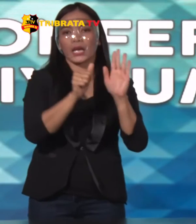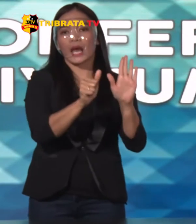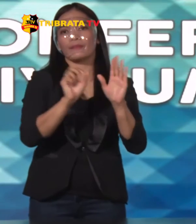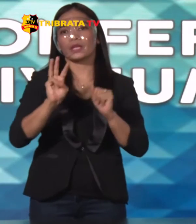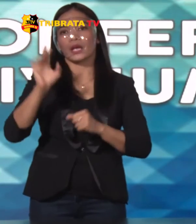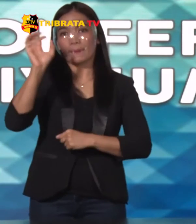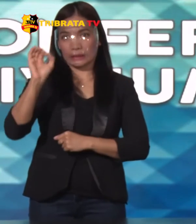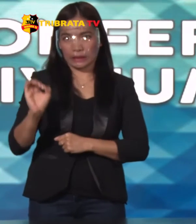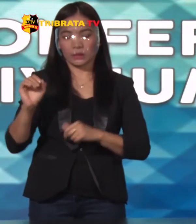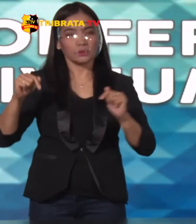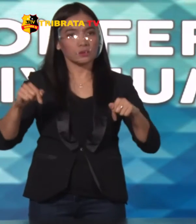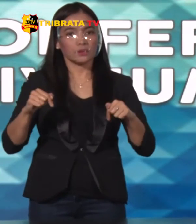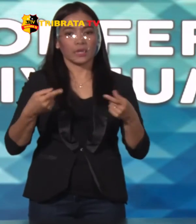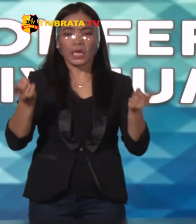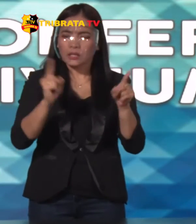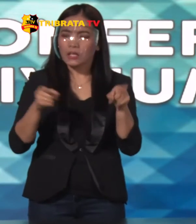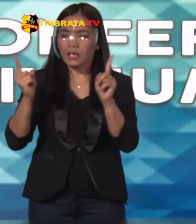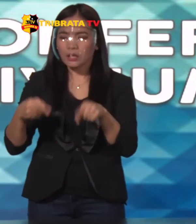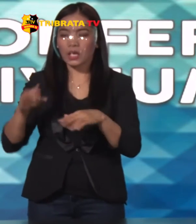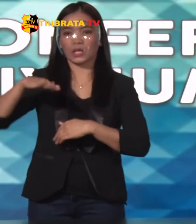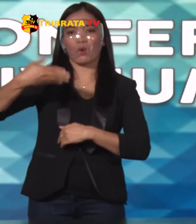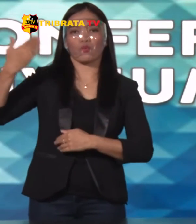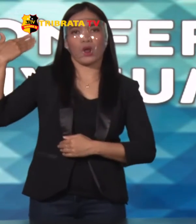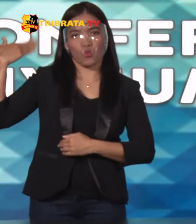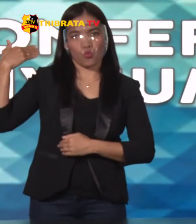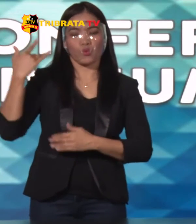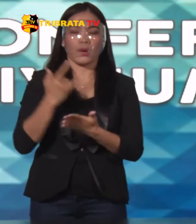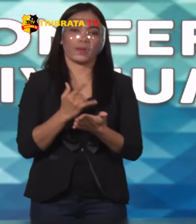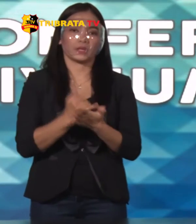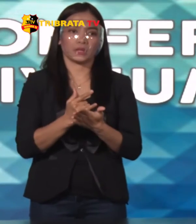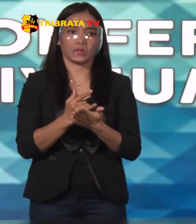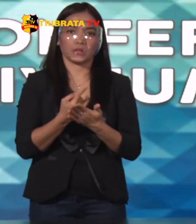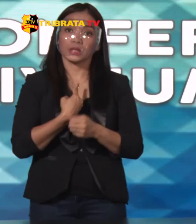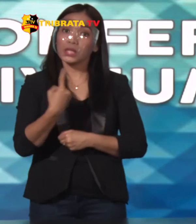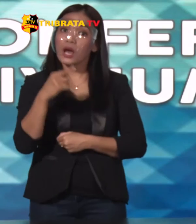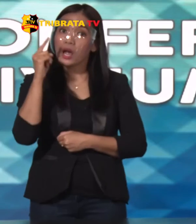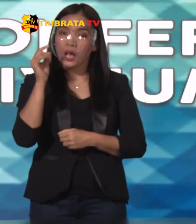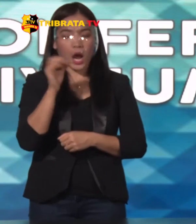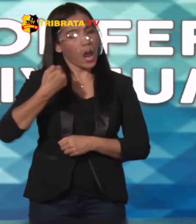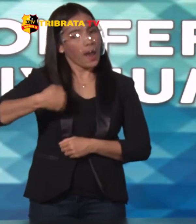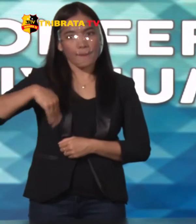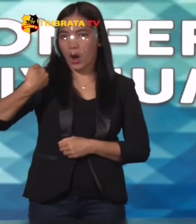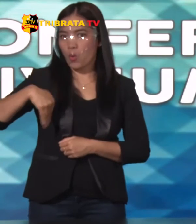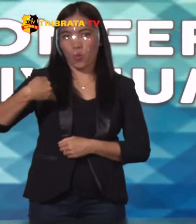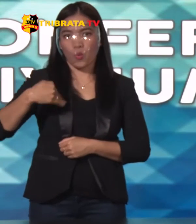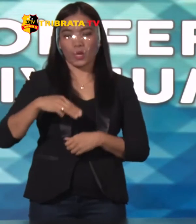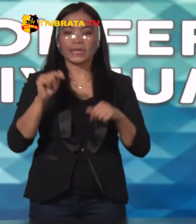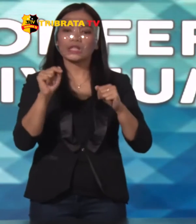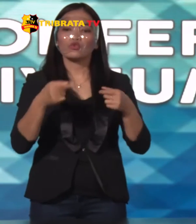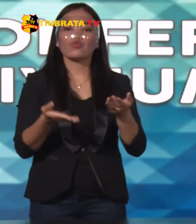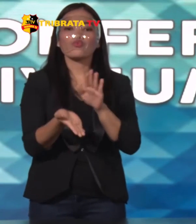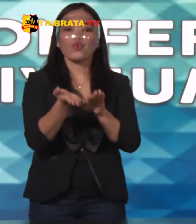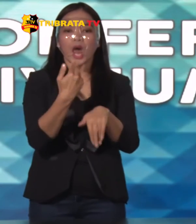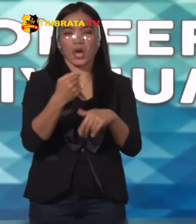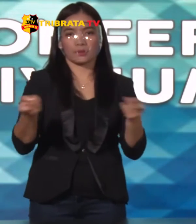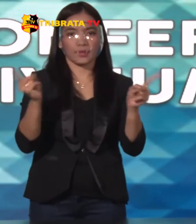Ini kejadian-kejadian pada tahun lalu Yang tentunya kita Tidak ingin Hal itu terulang